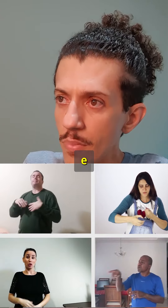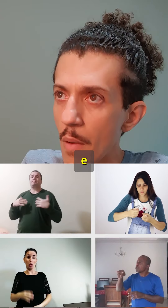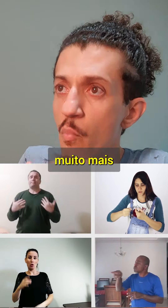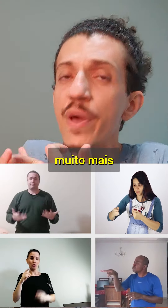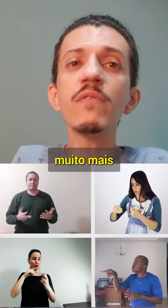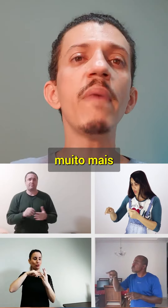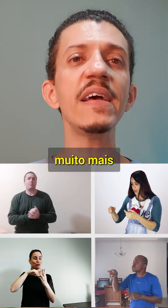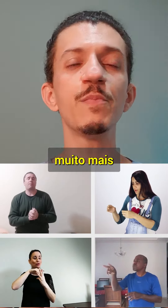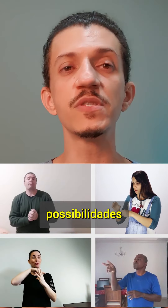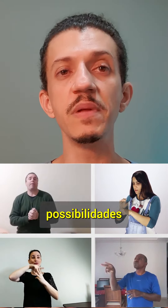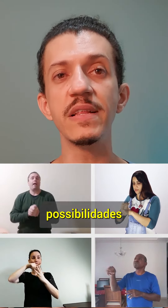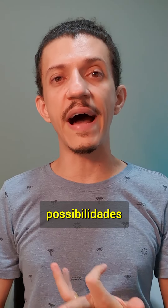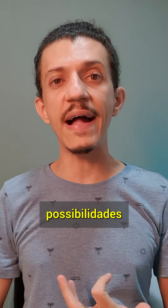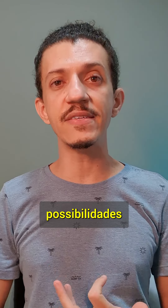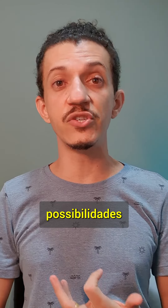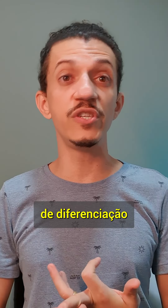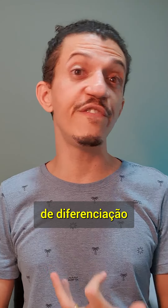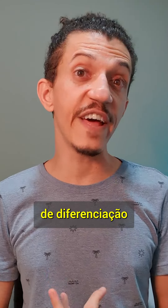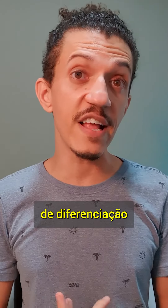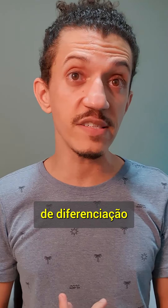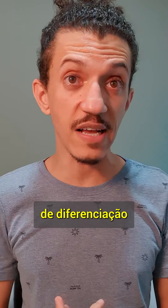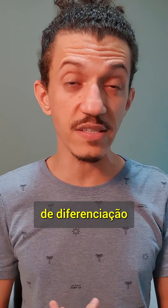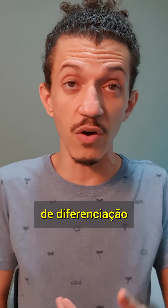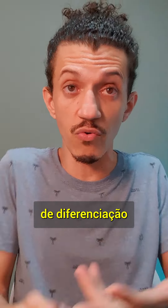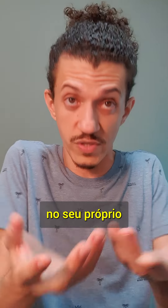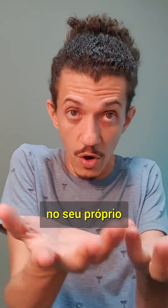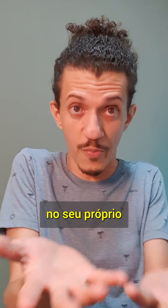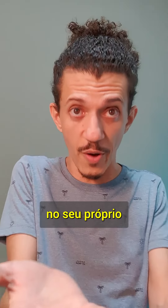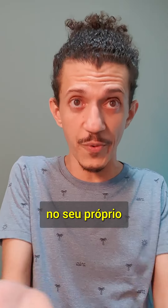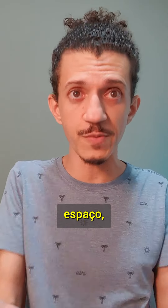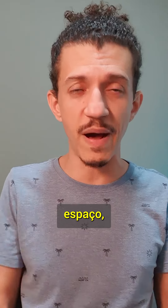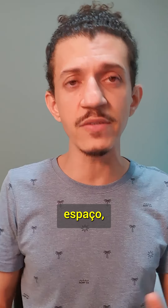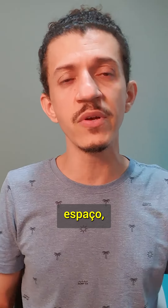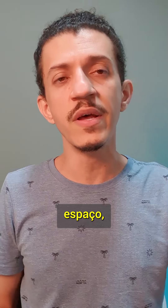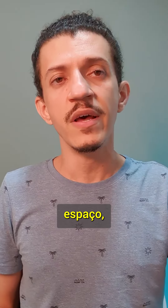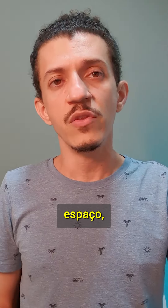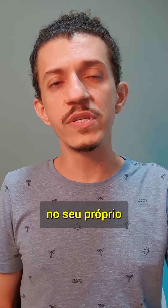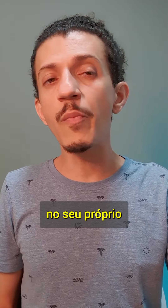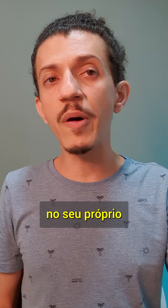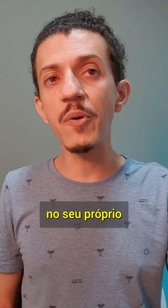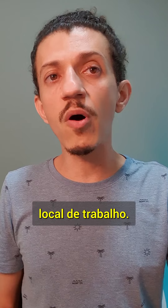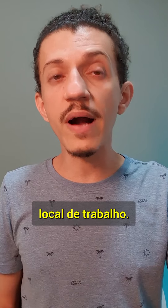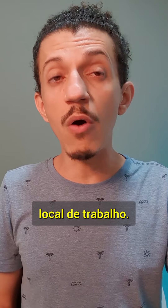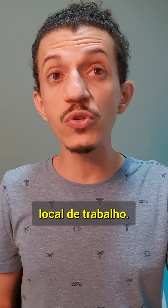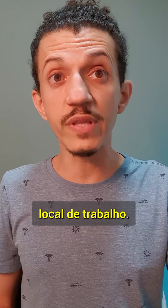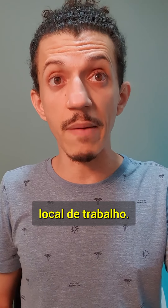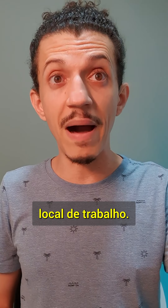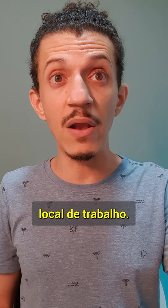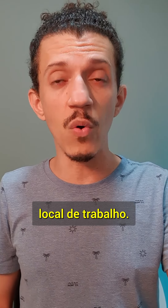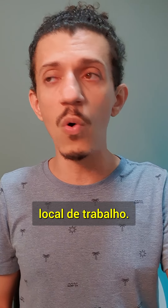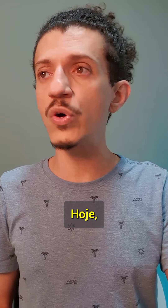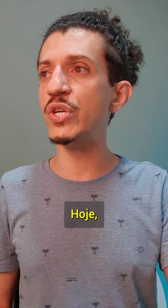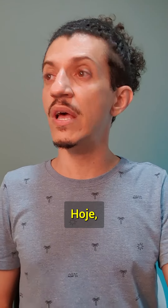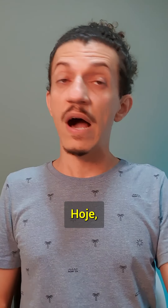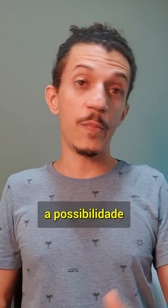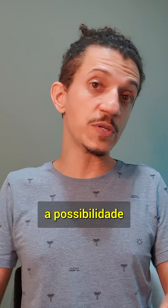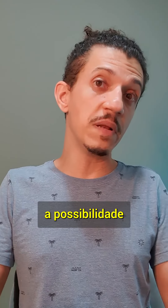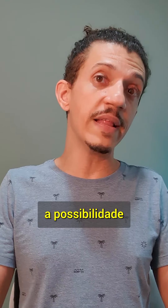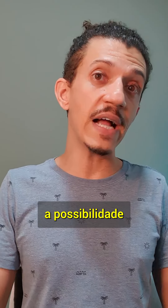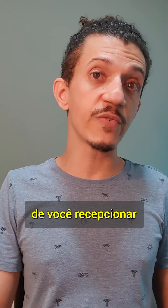muito mais possibilidades de diferenciação no seu próprio espaço, no seu próprio local de trabalho hoje, a possibilidade